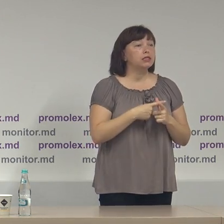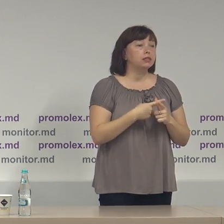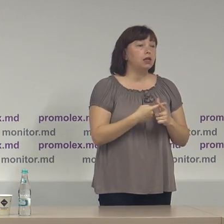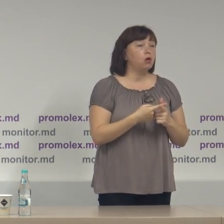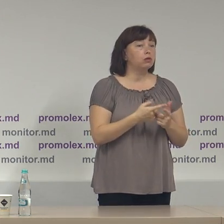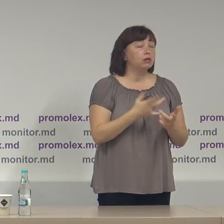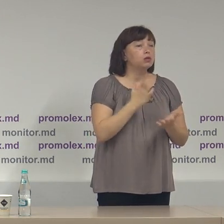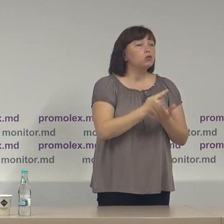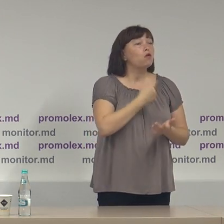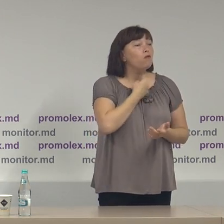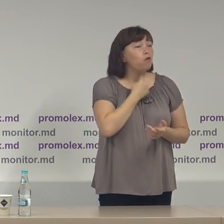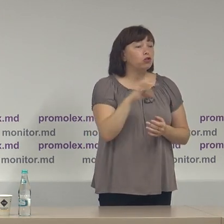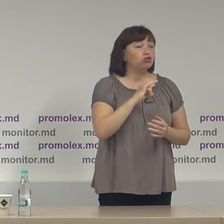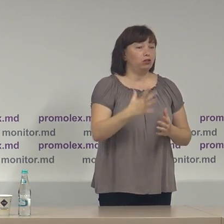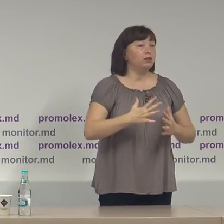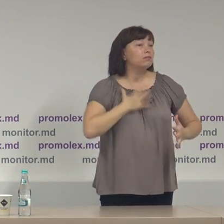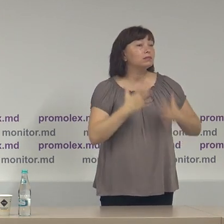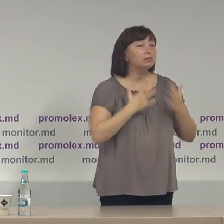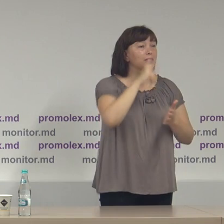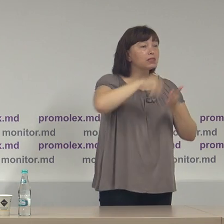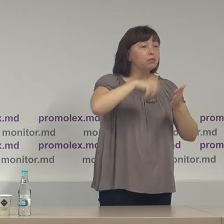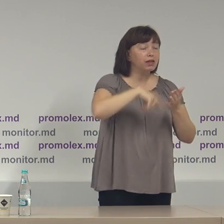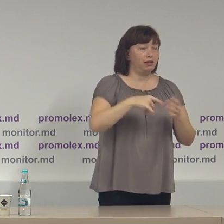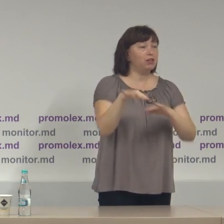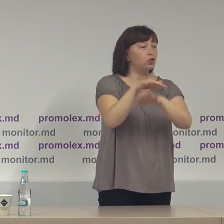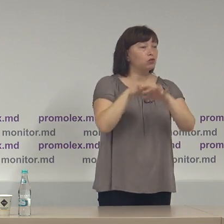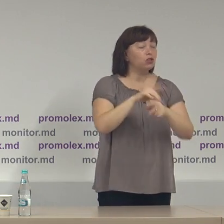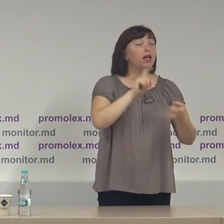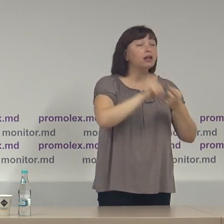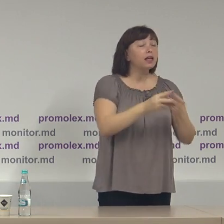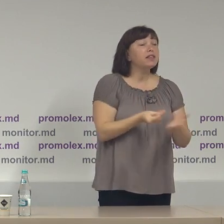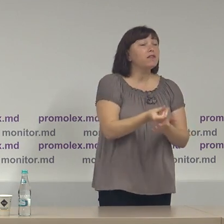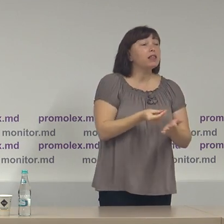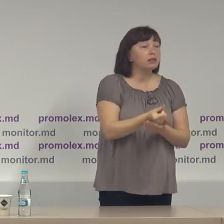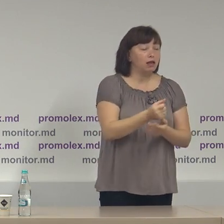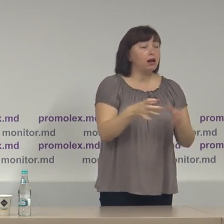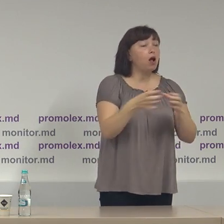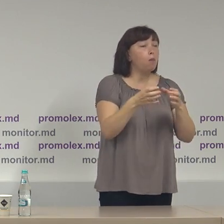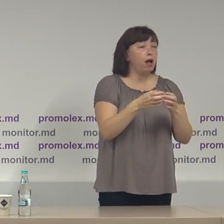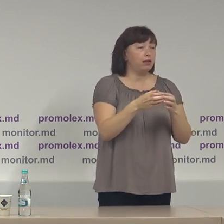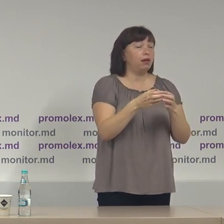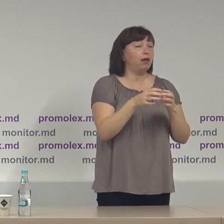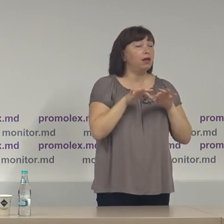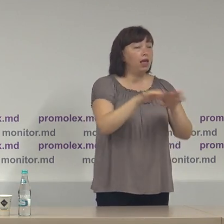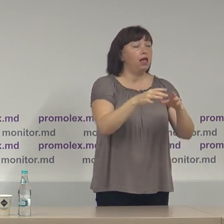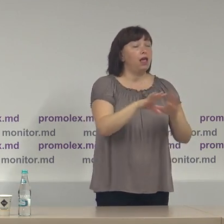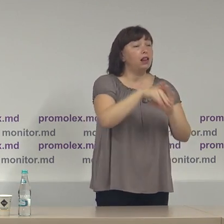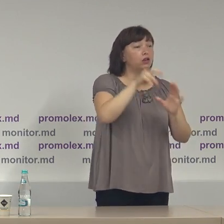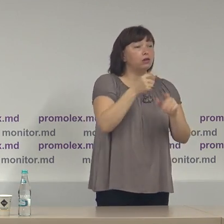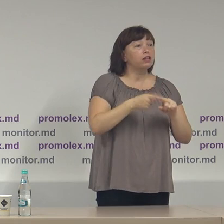voci în societate, este de finanțarea campaniei electorale. În acest sens,